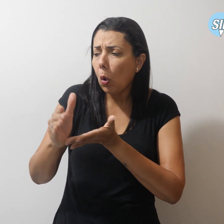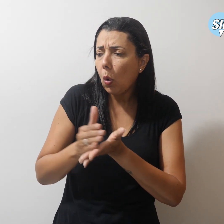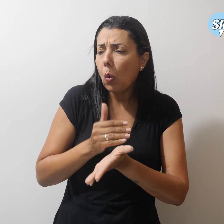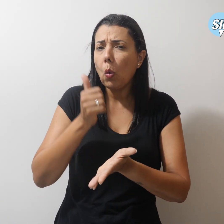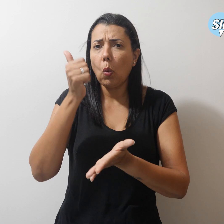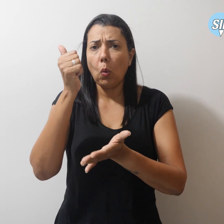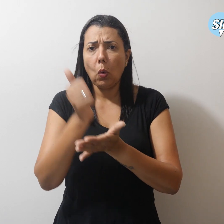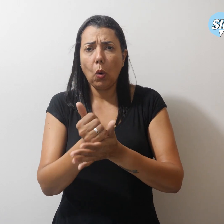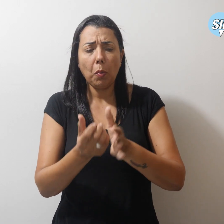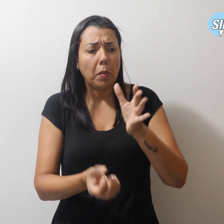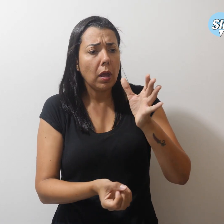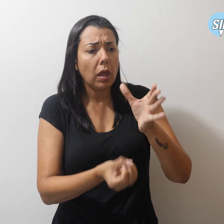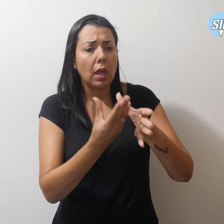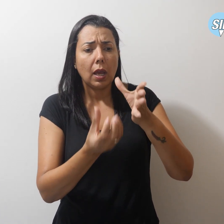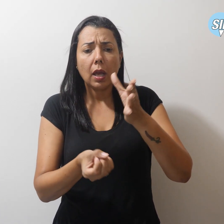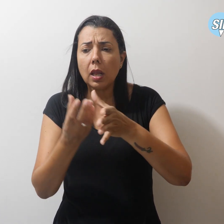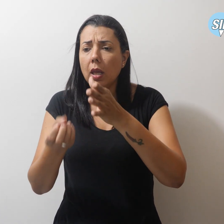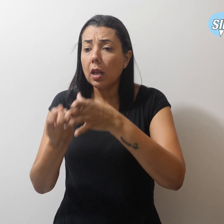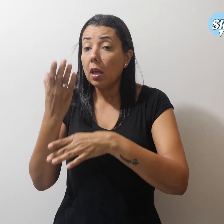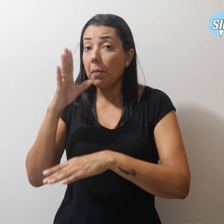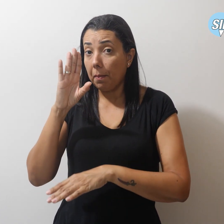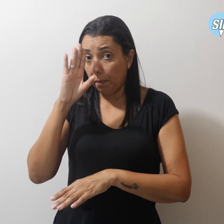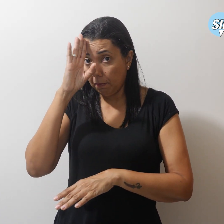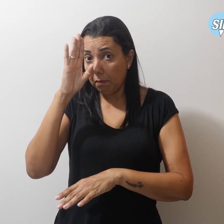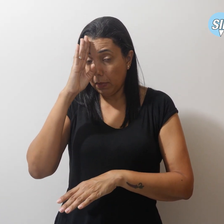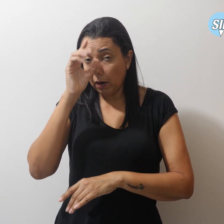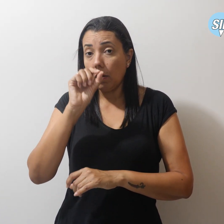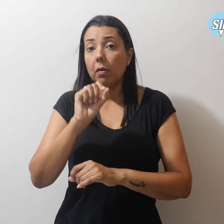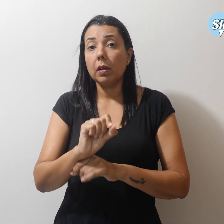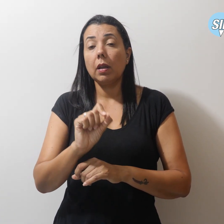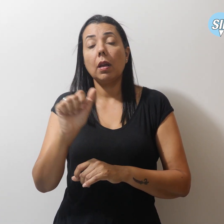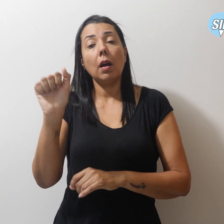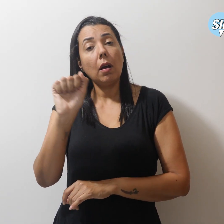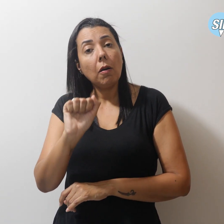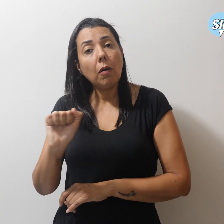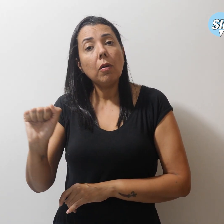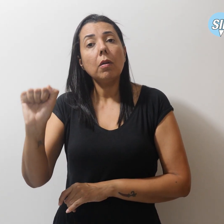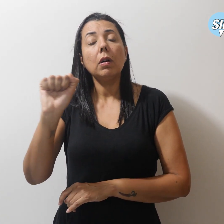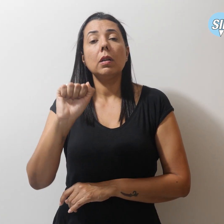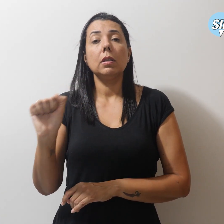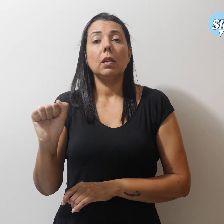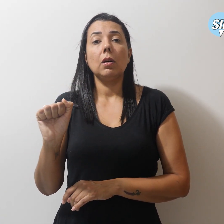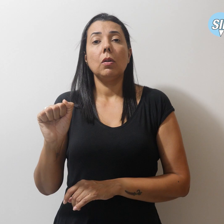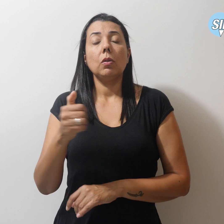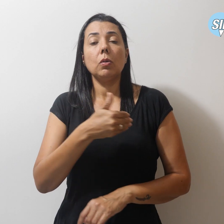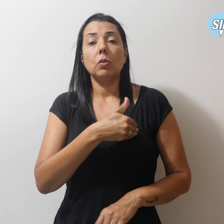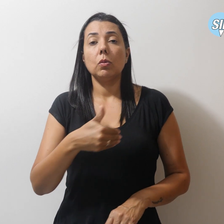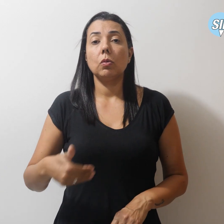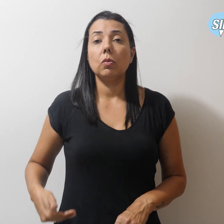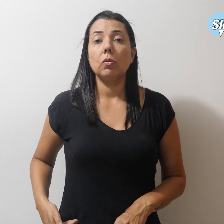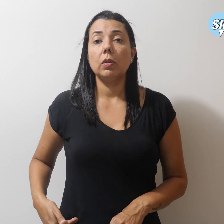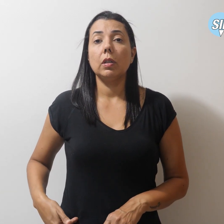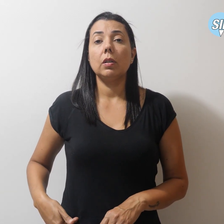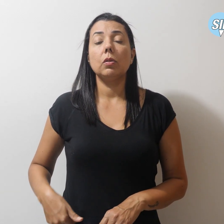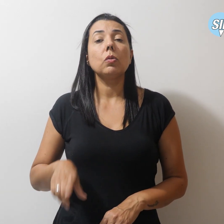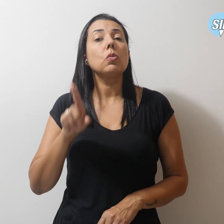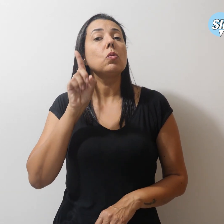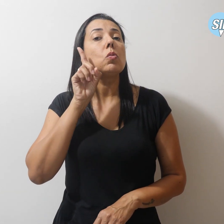formados principalmente por uma associação entre os governos dos Estados Unidos da América,